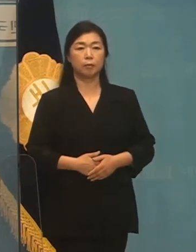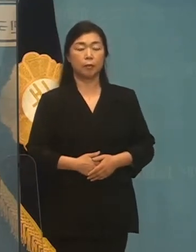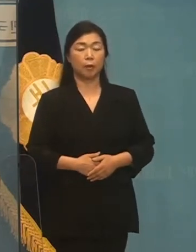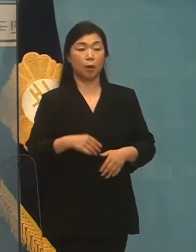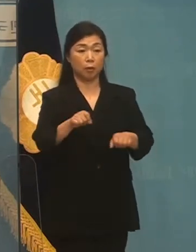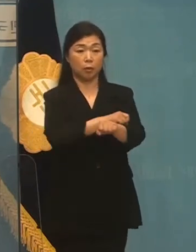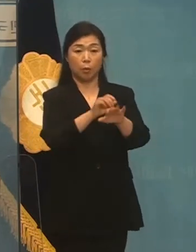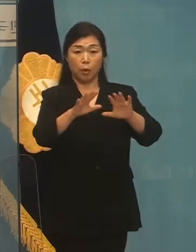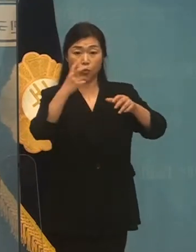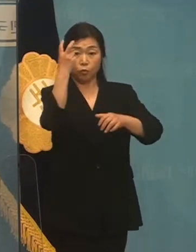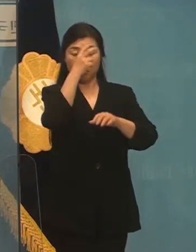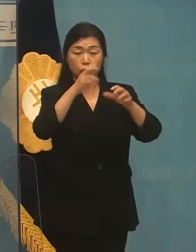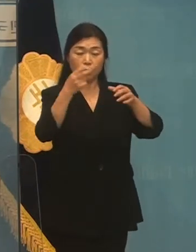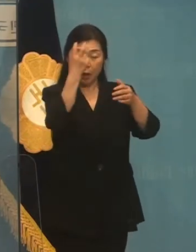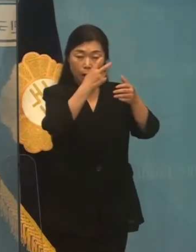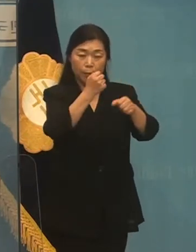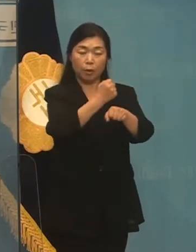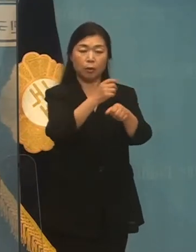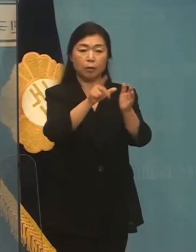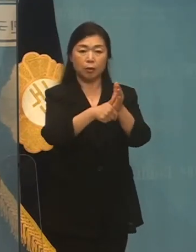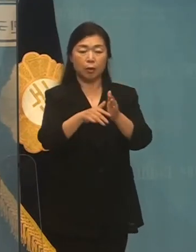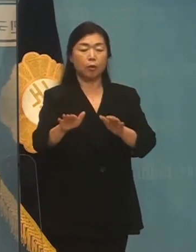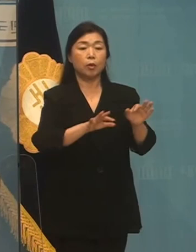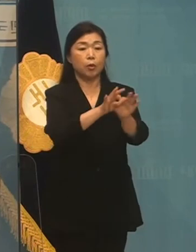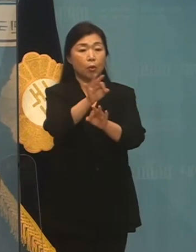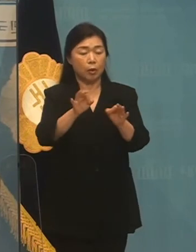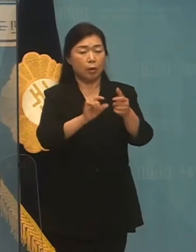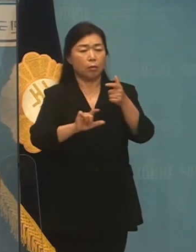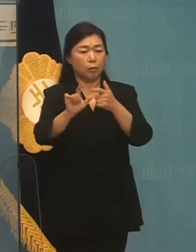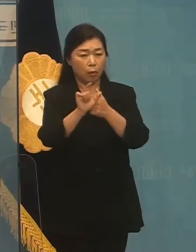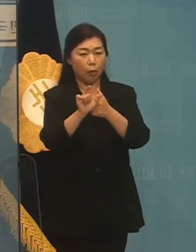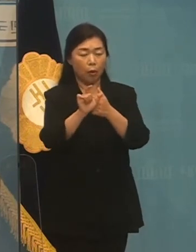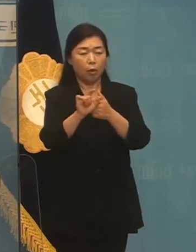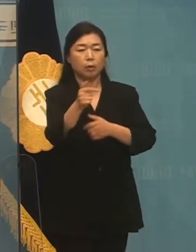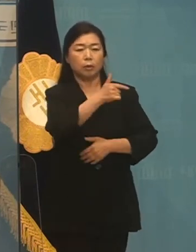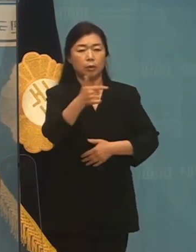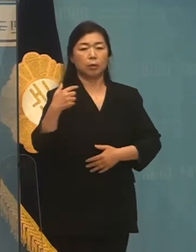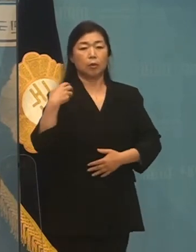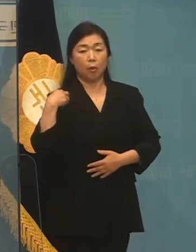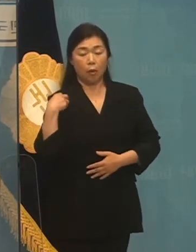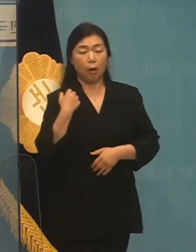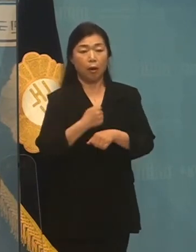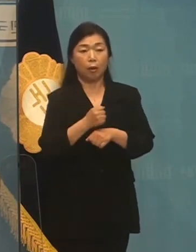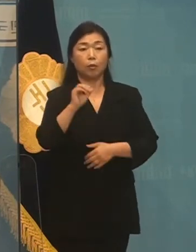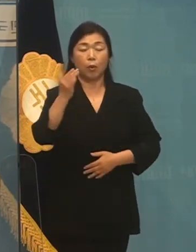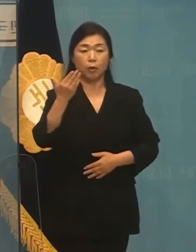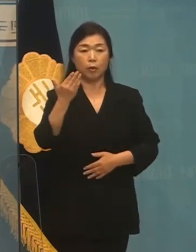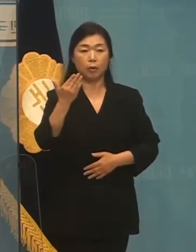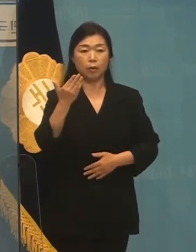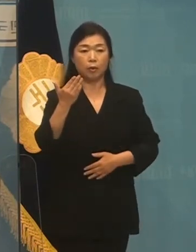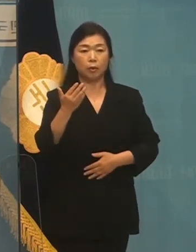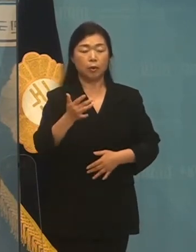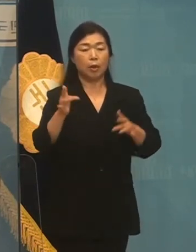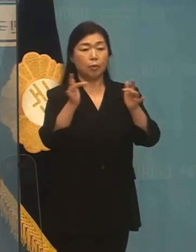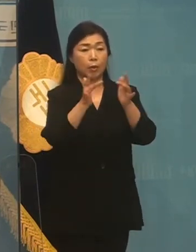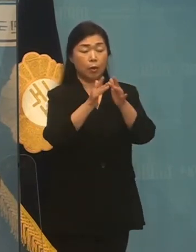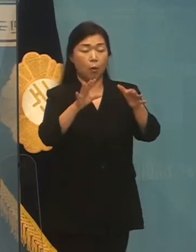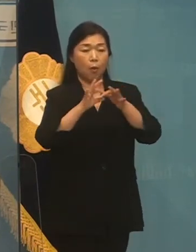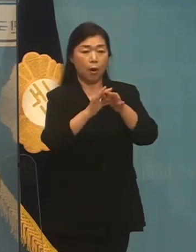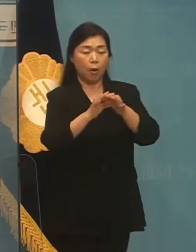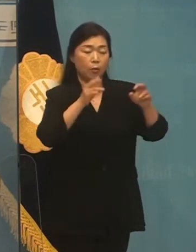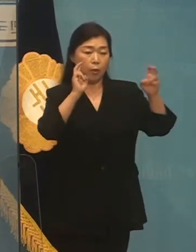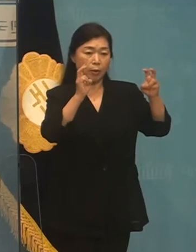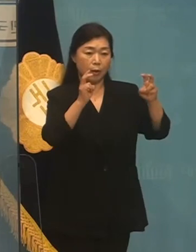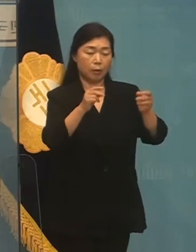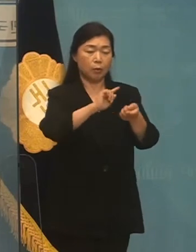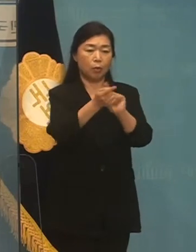특히 이번 국감에서는 우리 경제에서 점점 더 큰 역할을 담당하고 있는 플랫폼 기업의 상생의 가치를